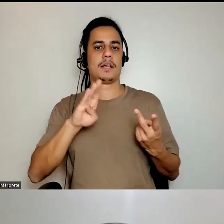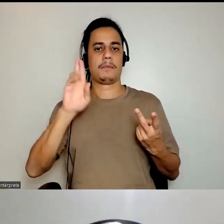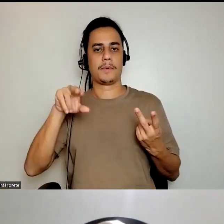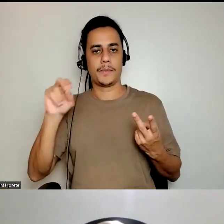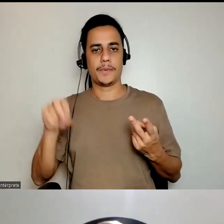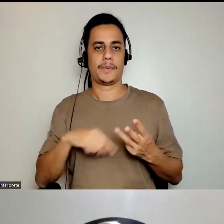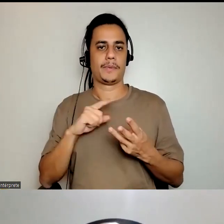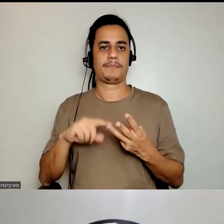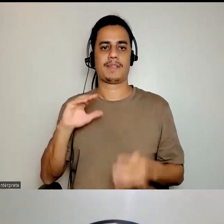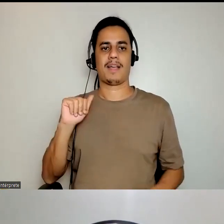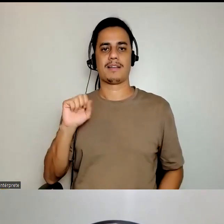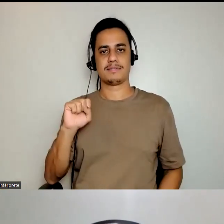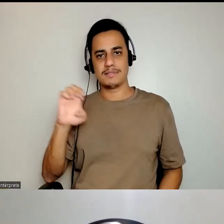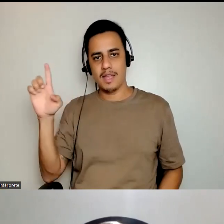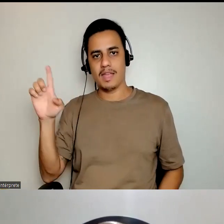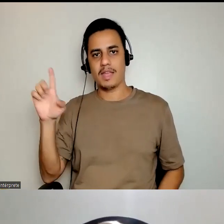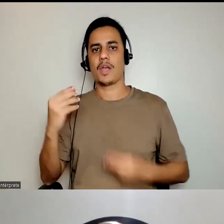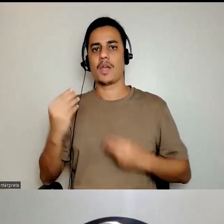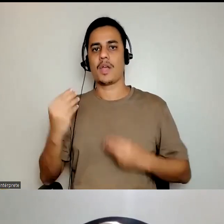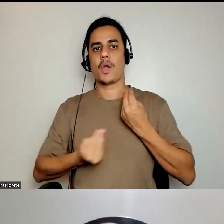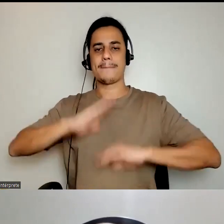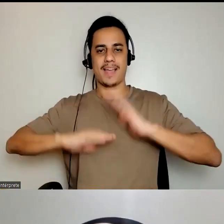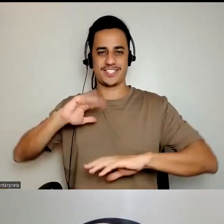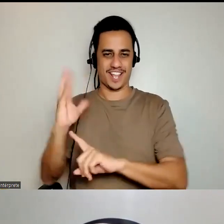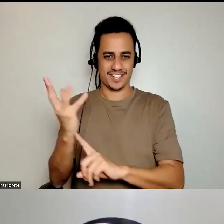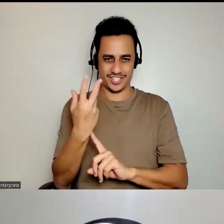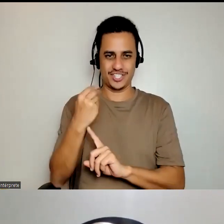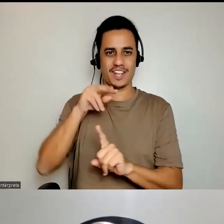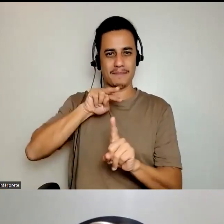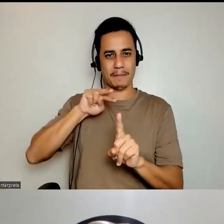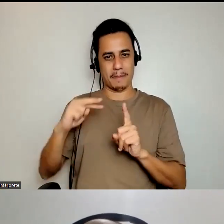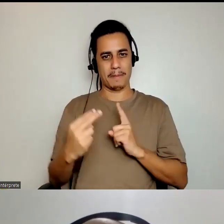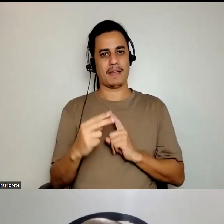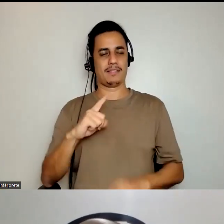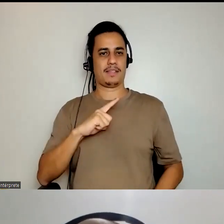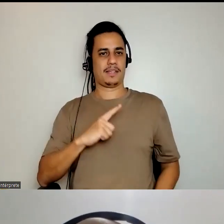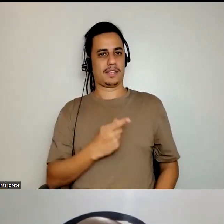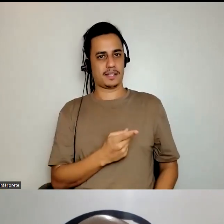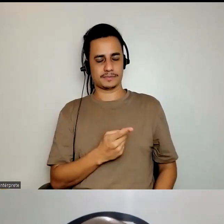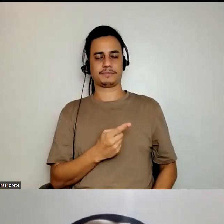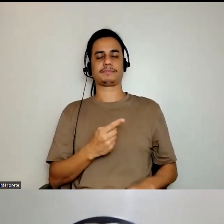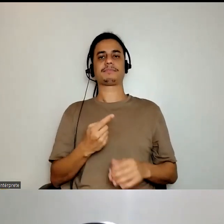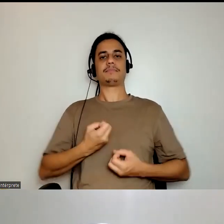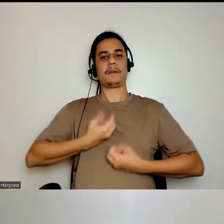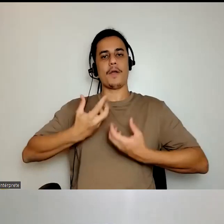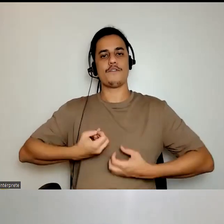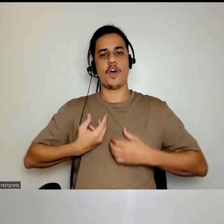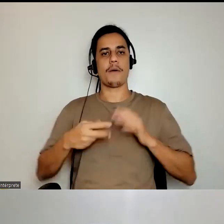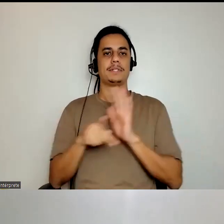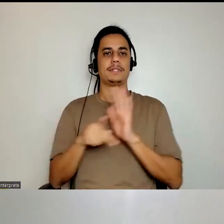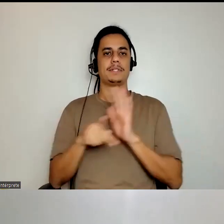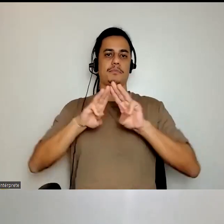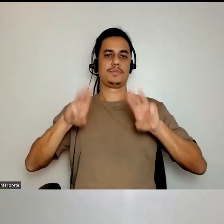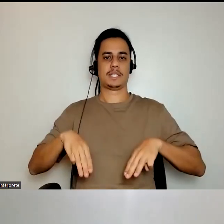sobre, assim, as práticas artísticas como, assim, as perspectivas decolonizadoras nas performances museológicas e